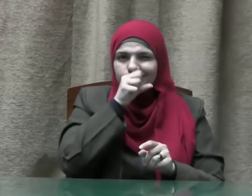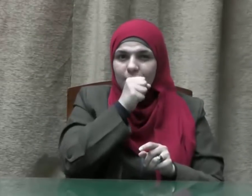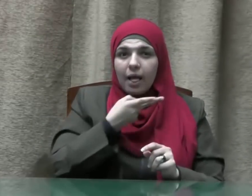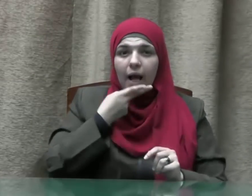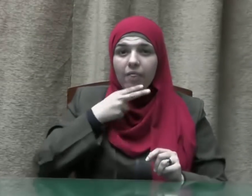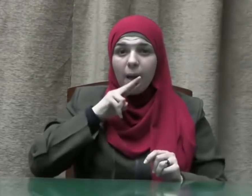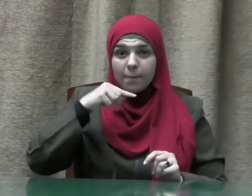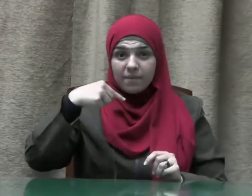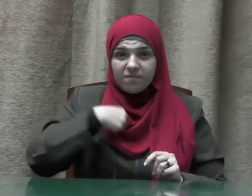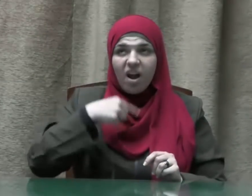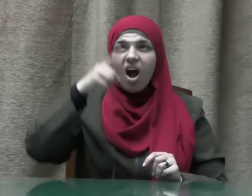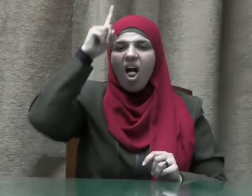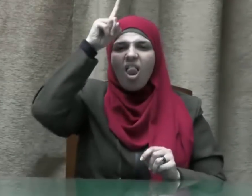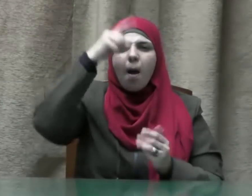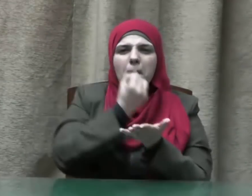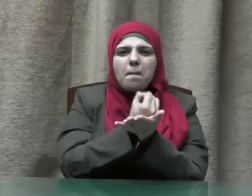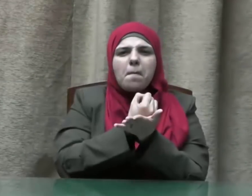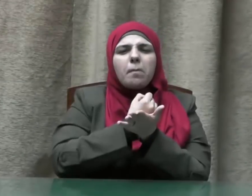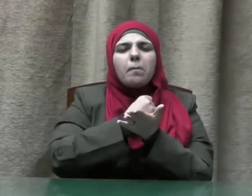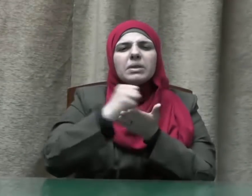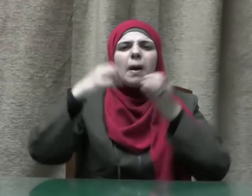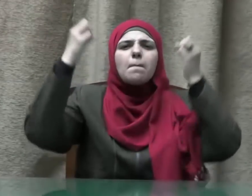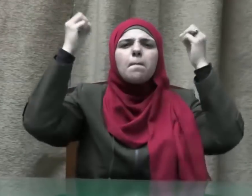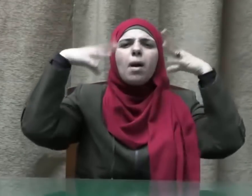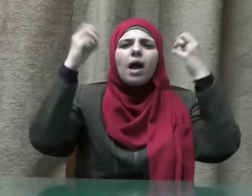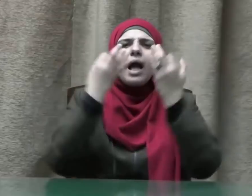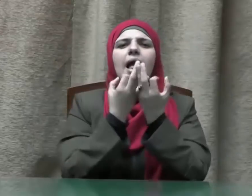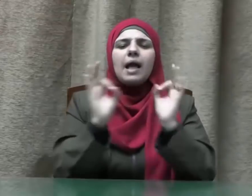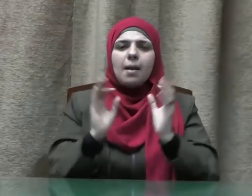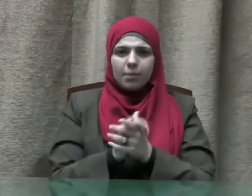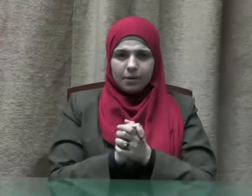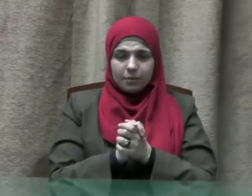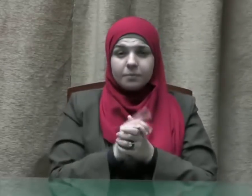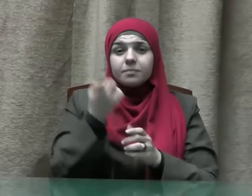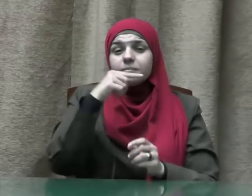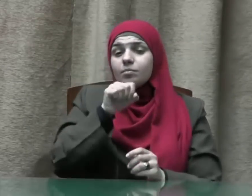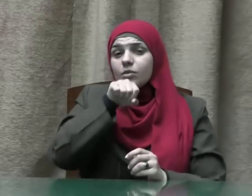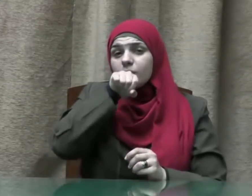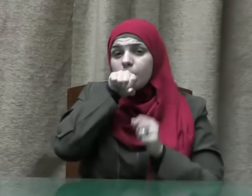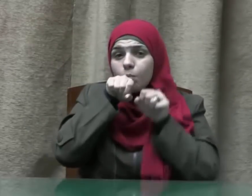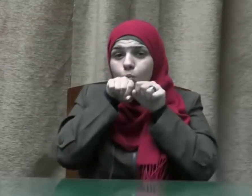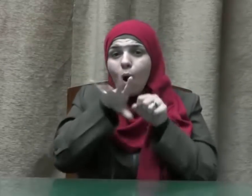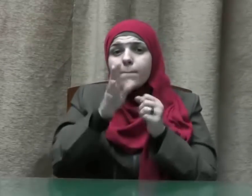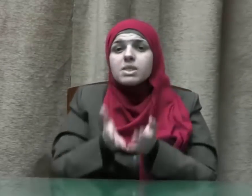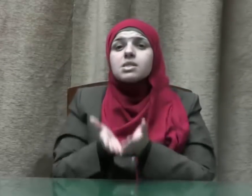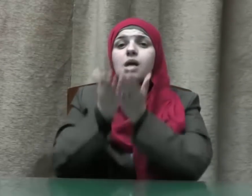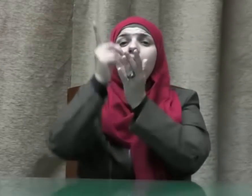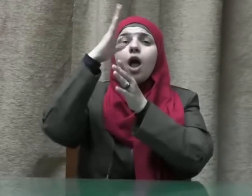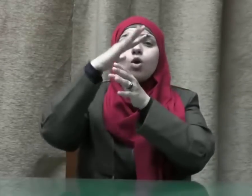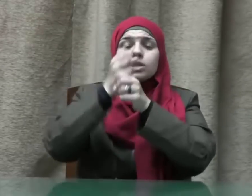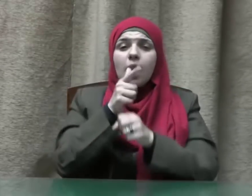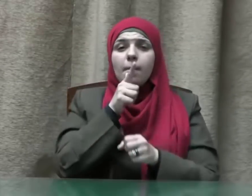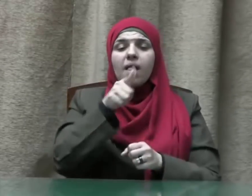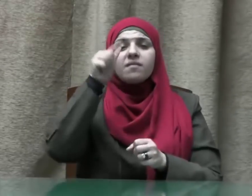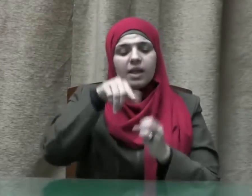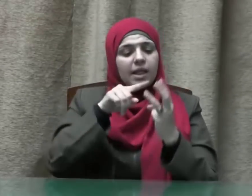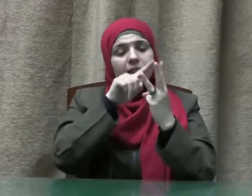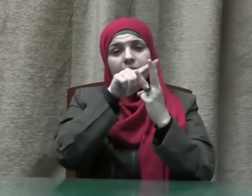محقت بركة بيعهما ويقول صلى الله عليه وسلم ثلاثة لا